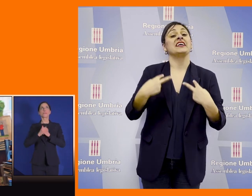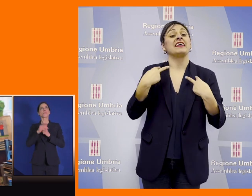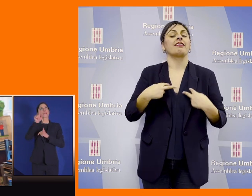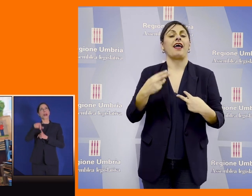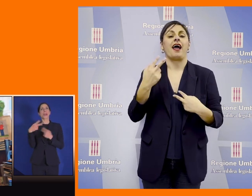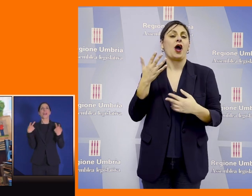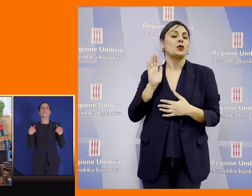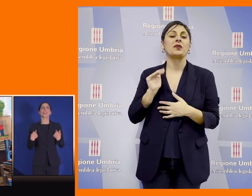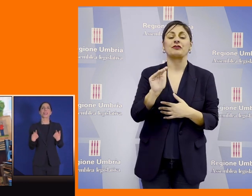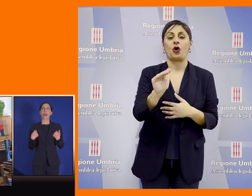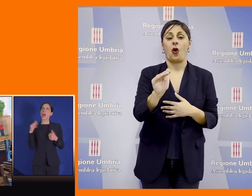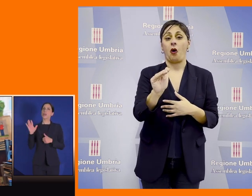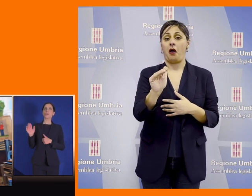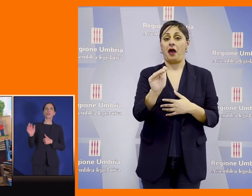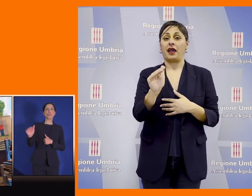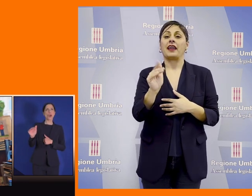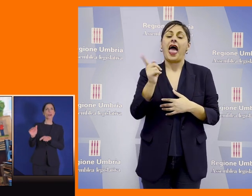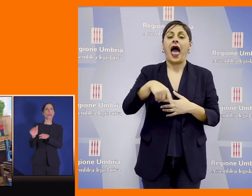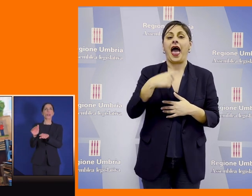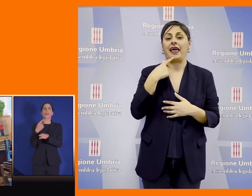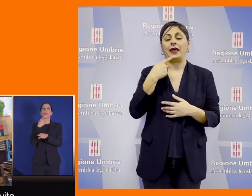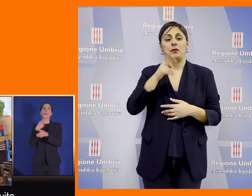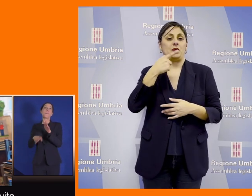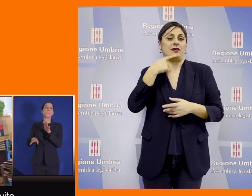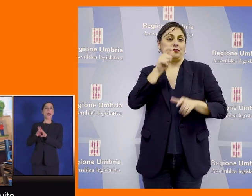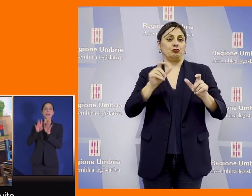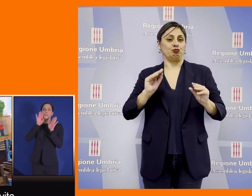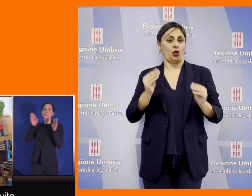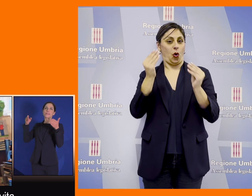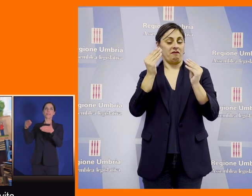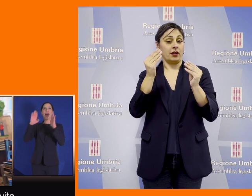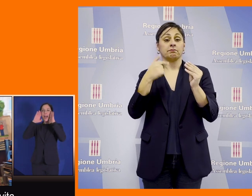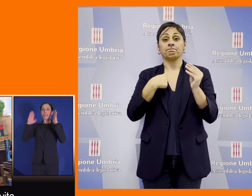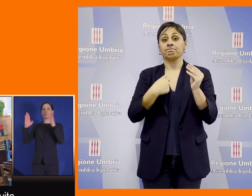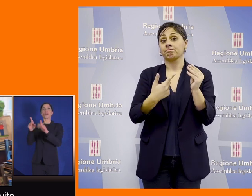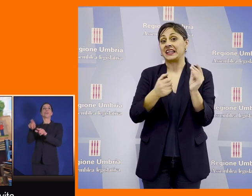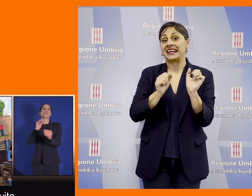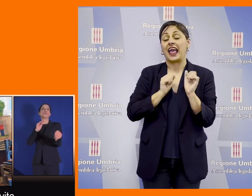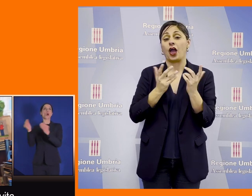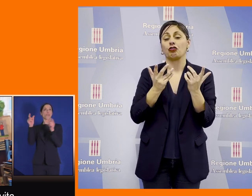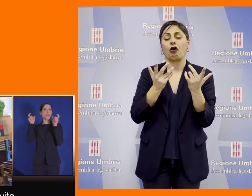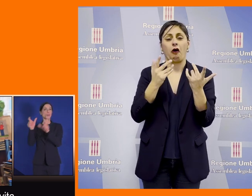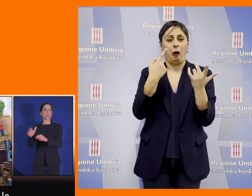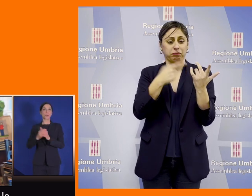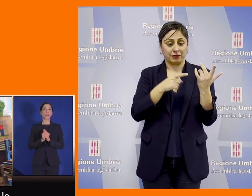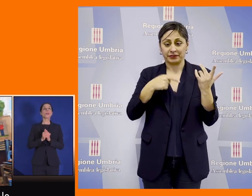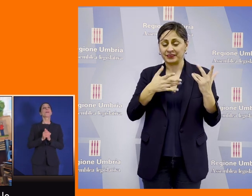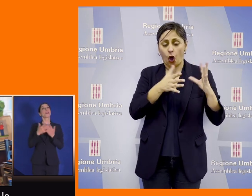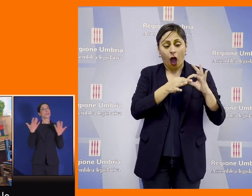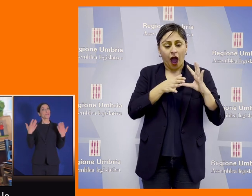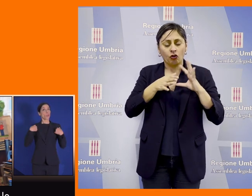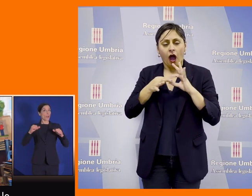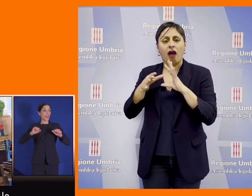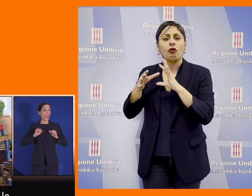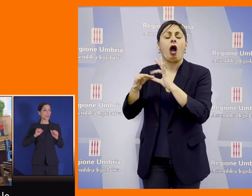vita di tutti i giorni a partire dai giovani io credo che tutto sia collegato